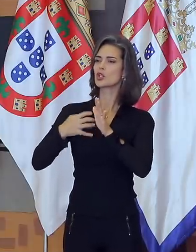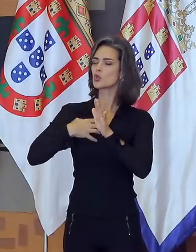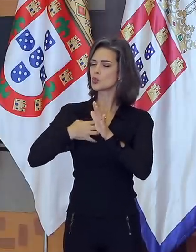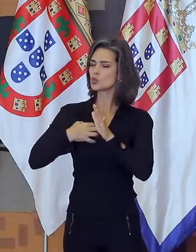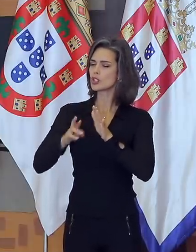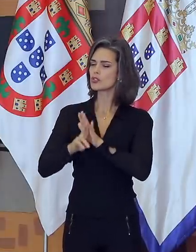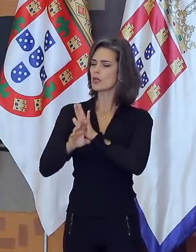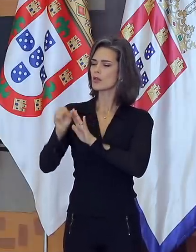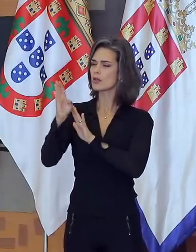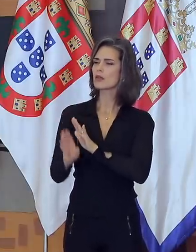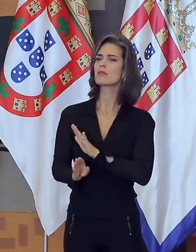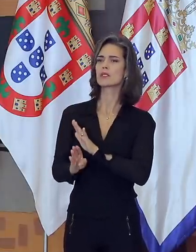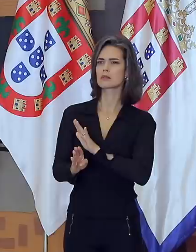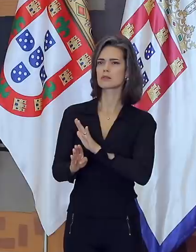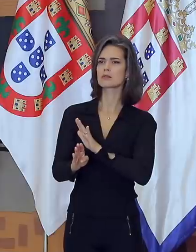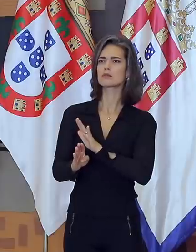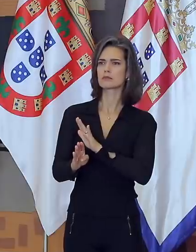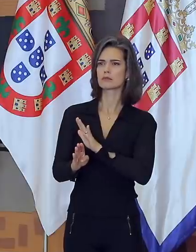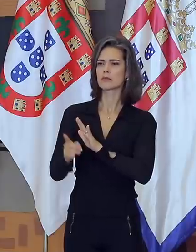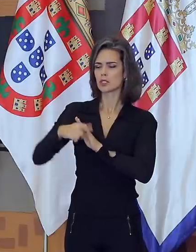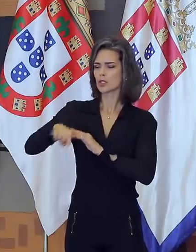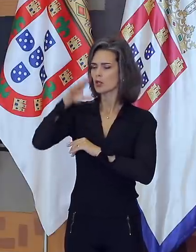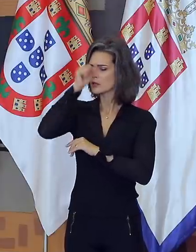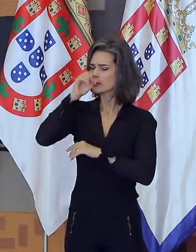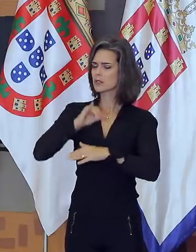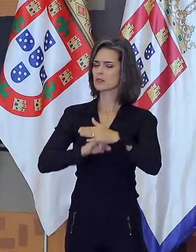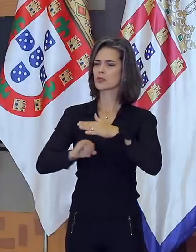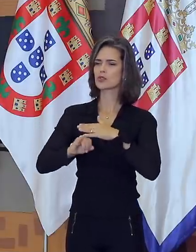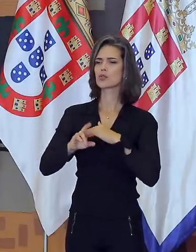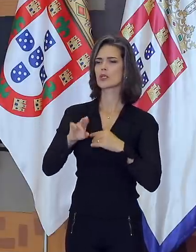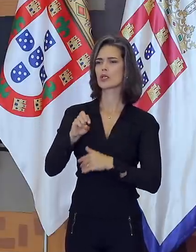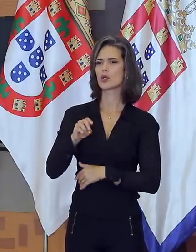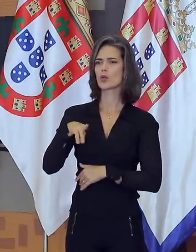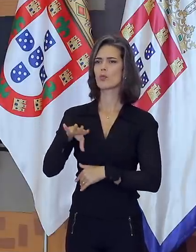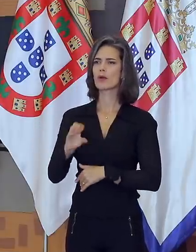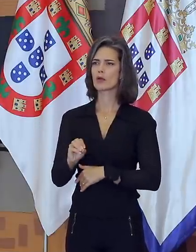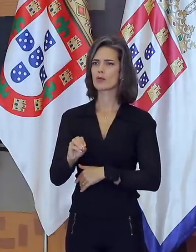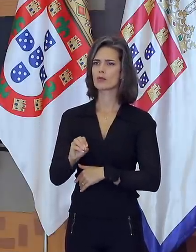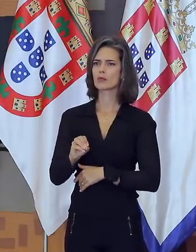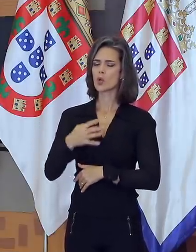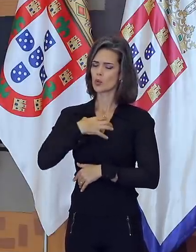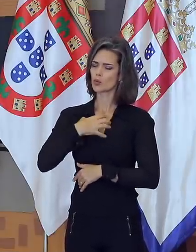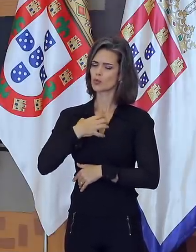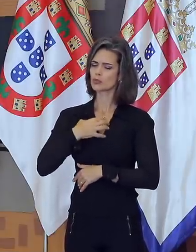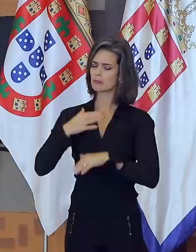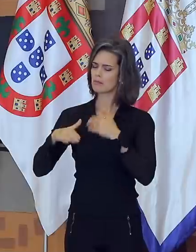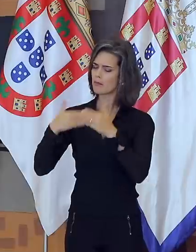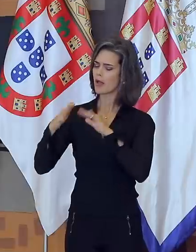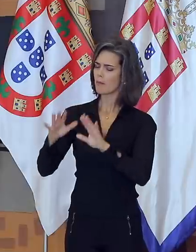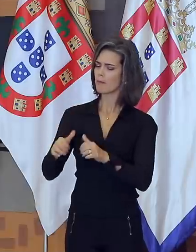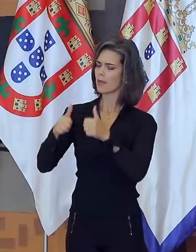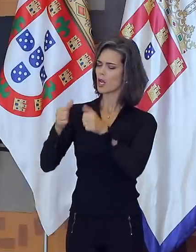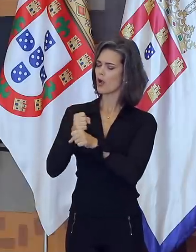diplomacia que, em larga medida, herdamos do Barão do Rio Branco. Estilo que vem sendo atualizado e aprimorado ao longo